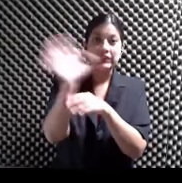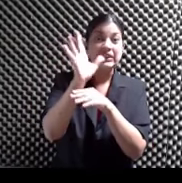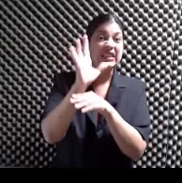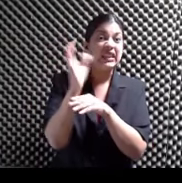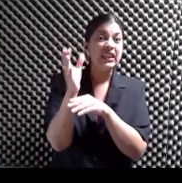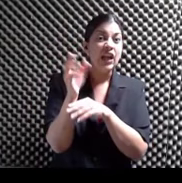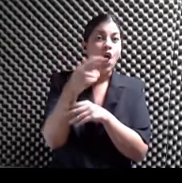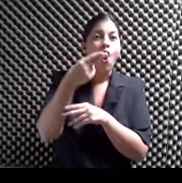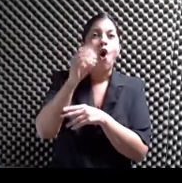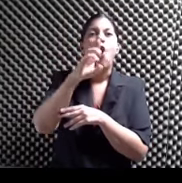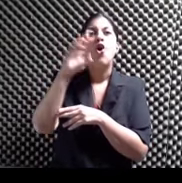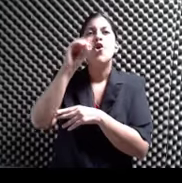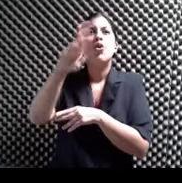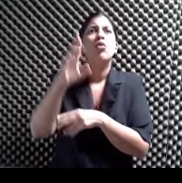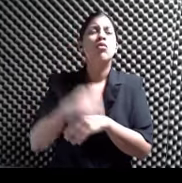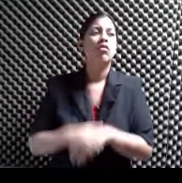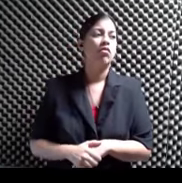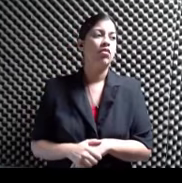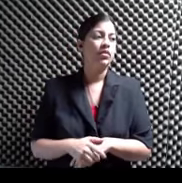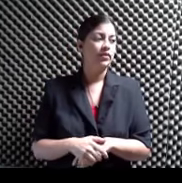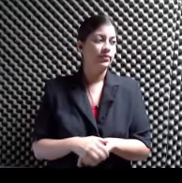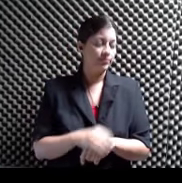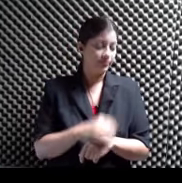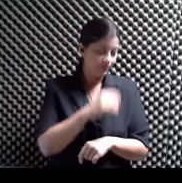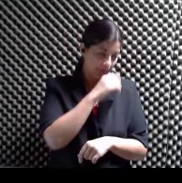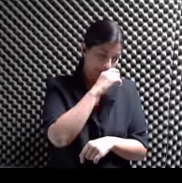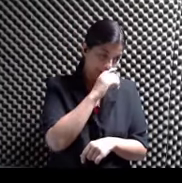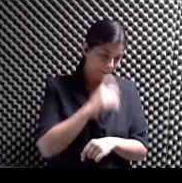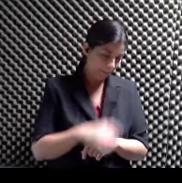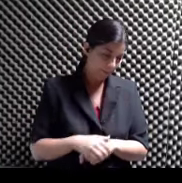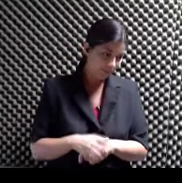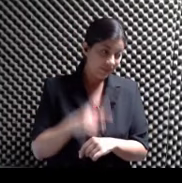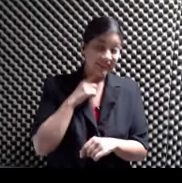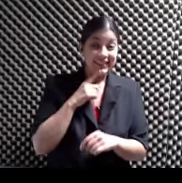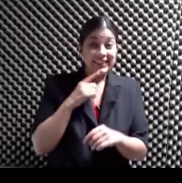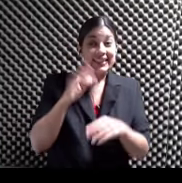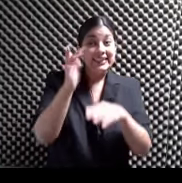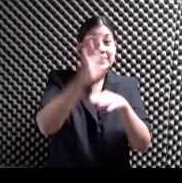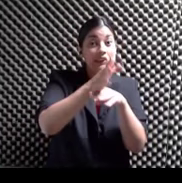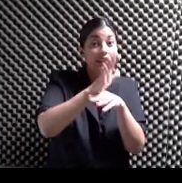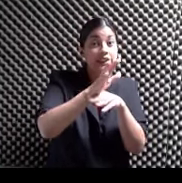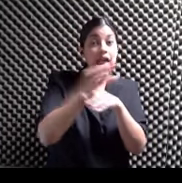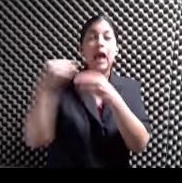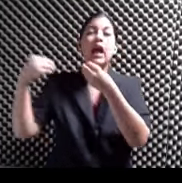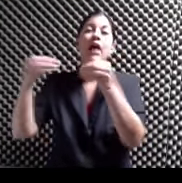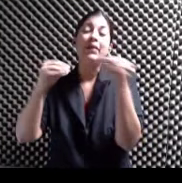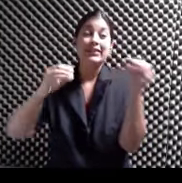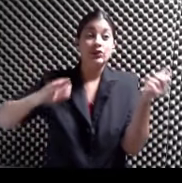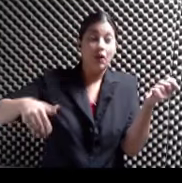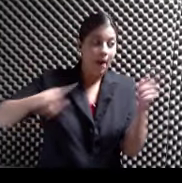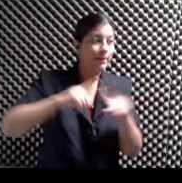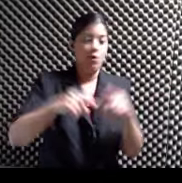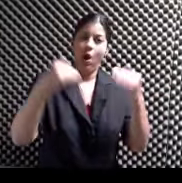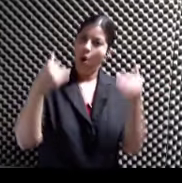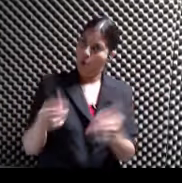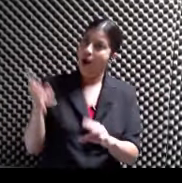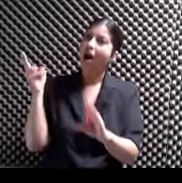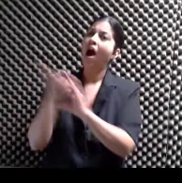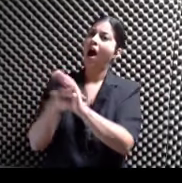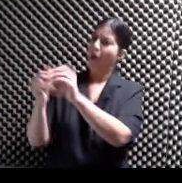ha logrado ¿Verdad? No ha logrado llegar comercialmente a salas comerciales Pero entonces ahora ahora está participando Está en competencia Exacto Y hay